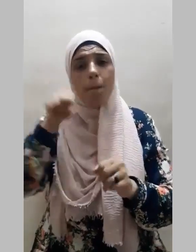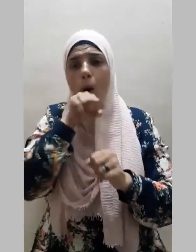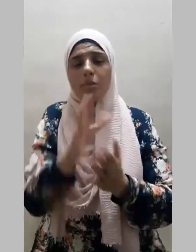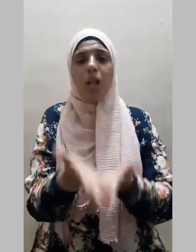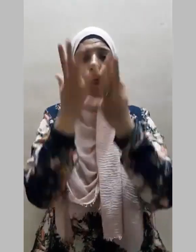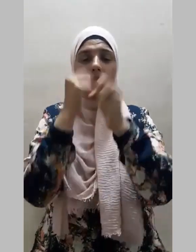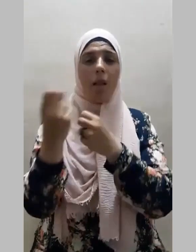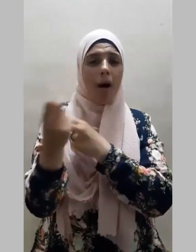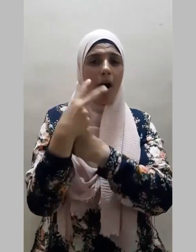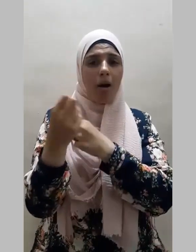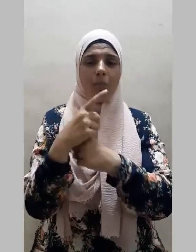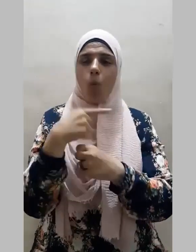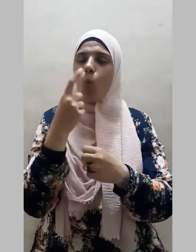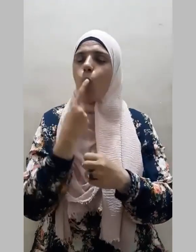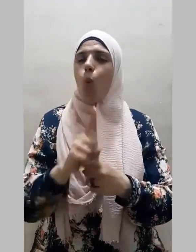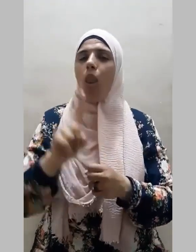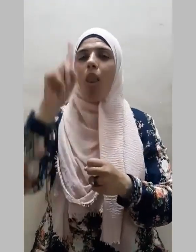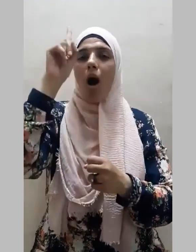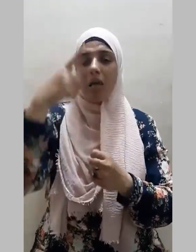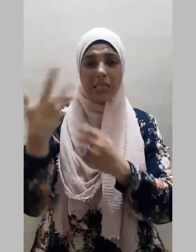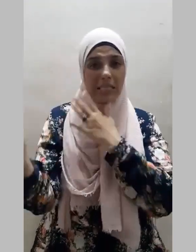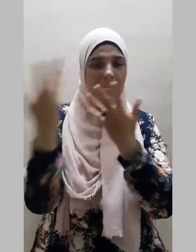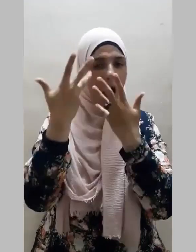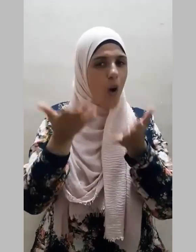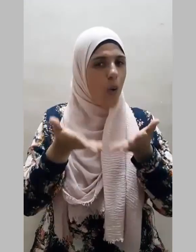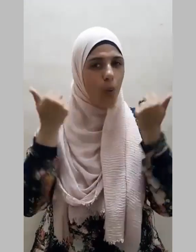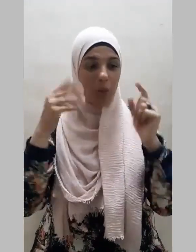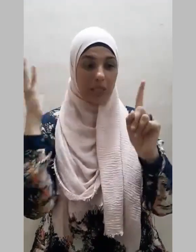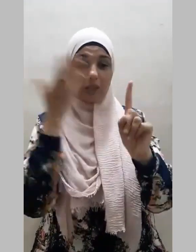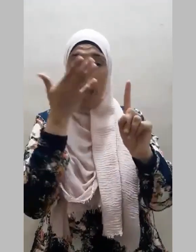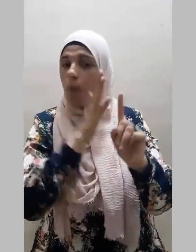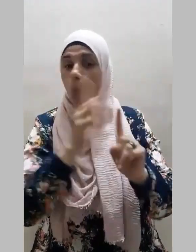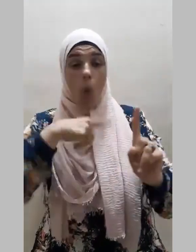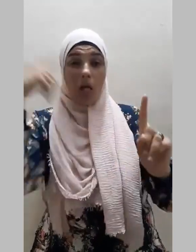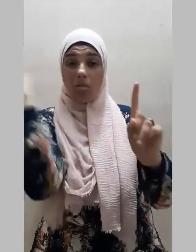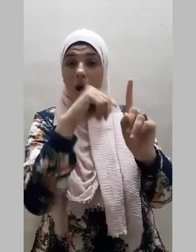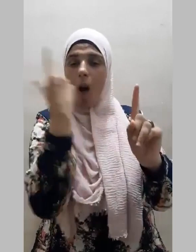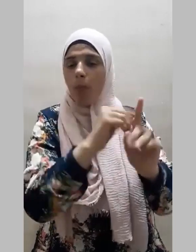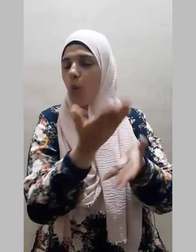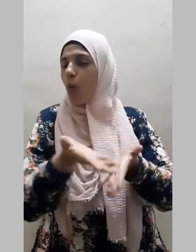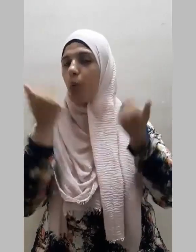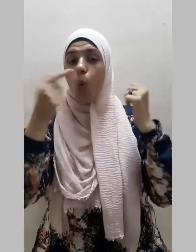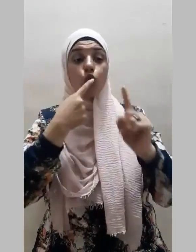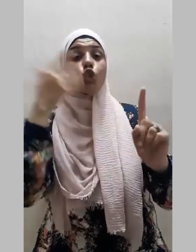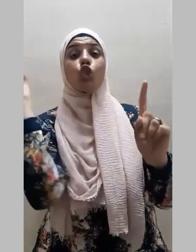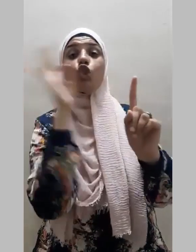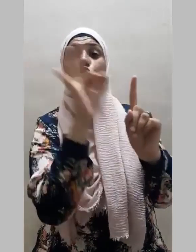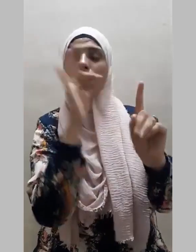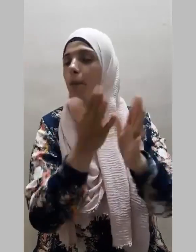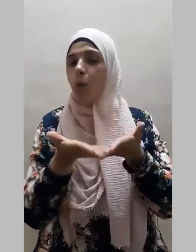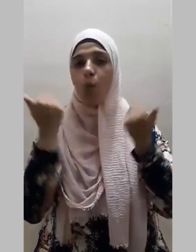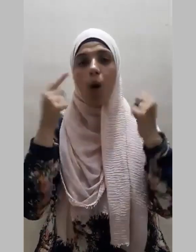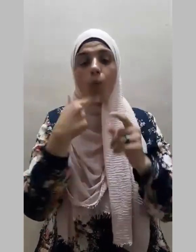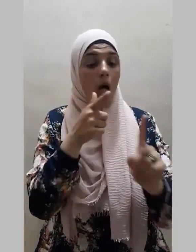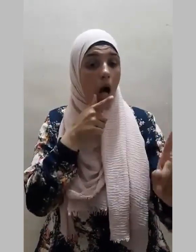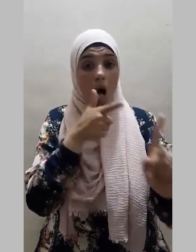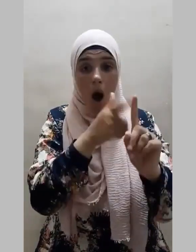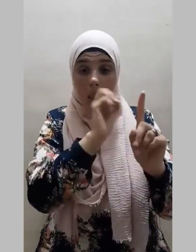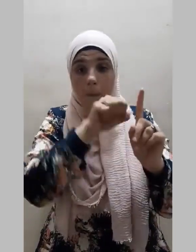والله ما قهرني ولا ضربني ولا شفمني قال إن